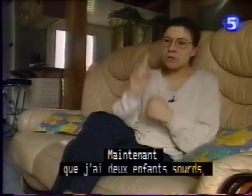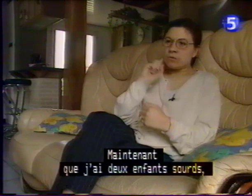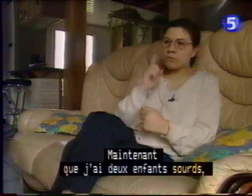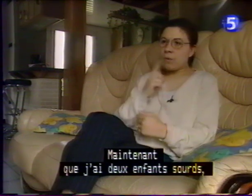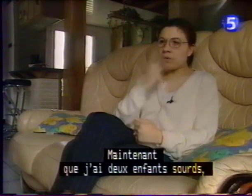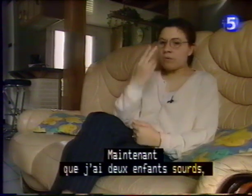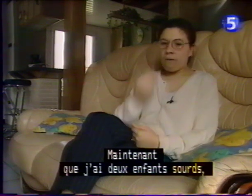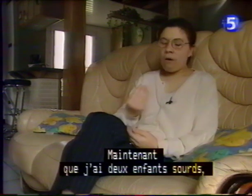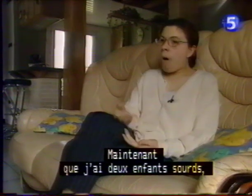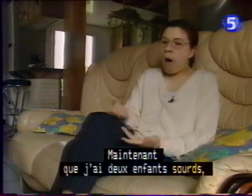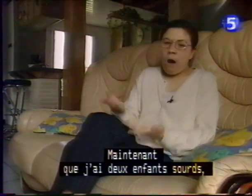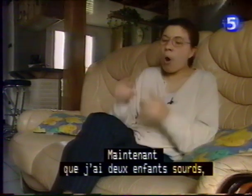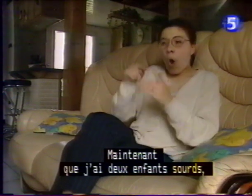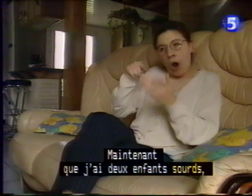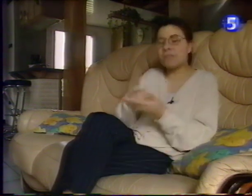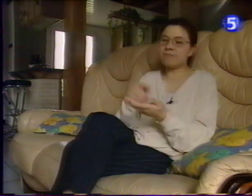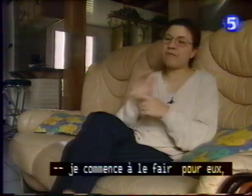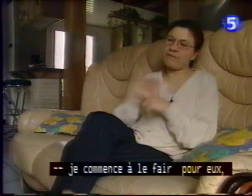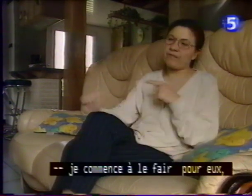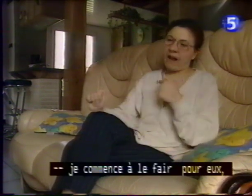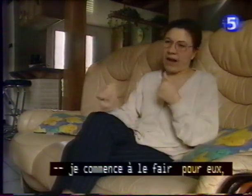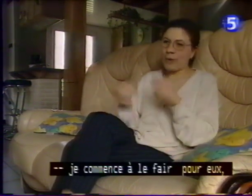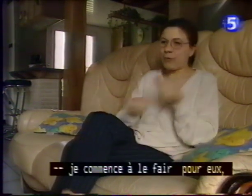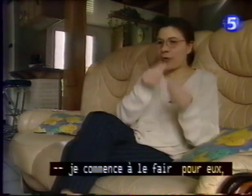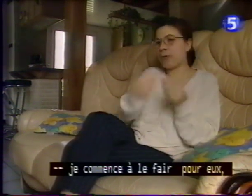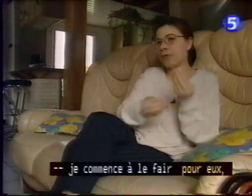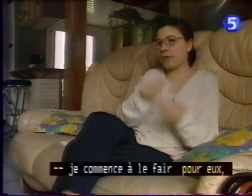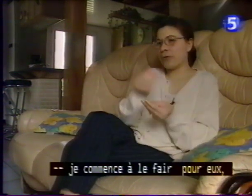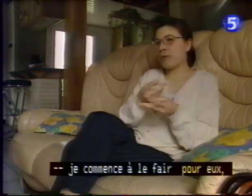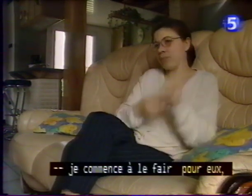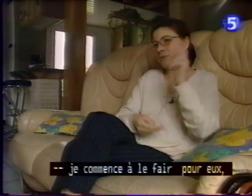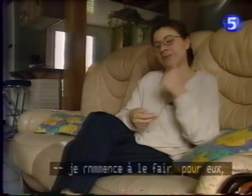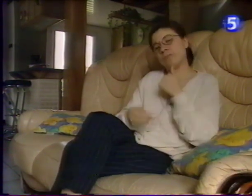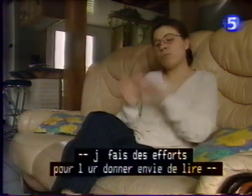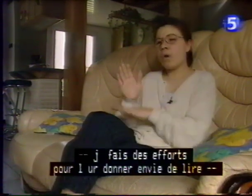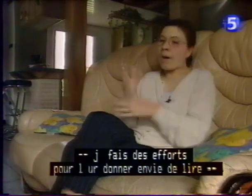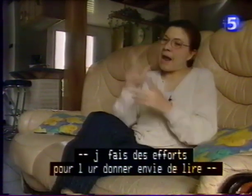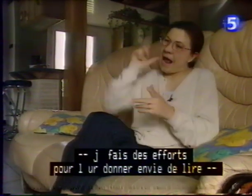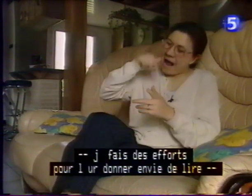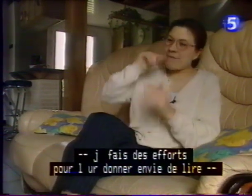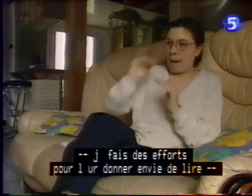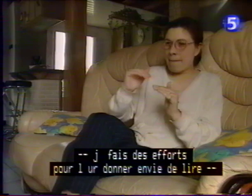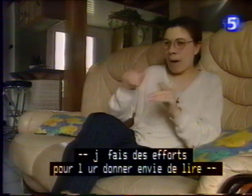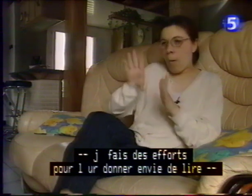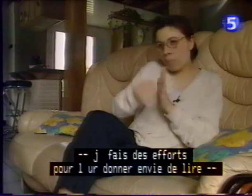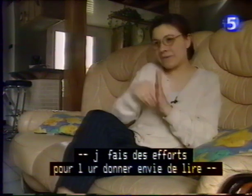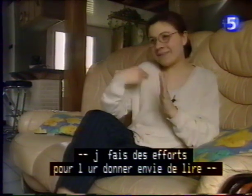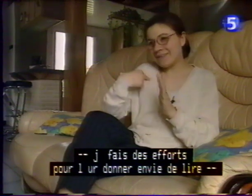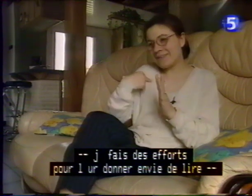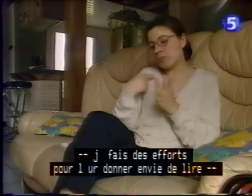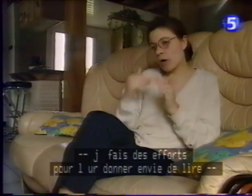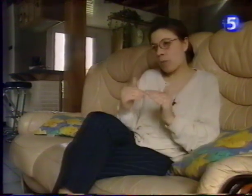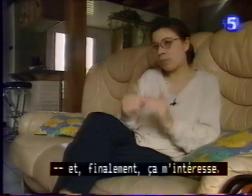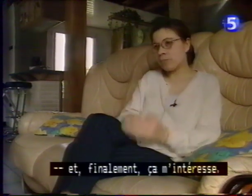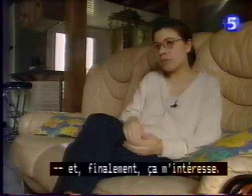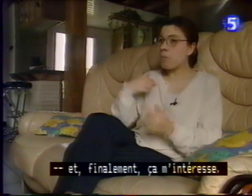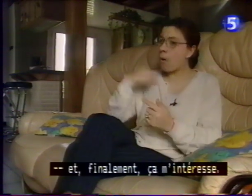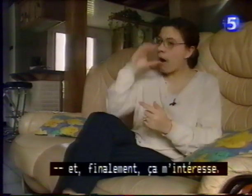Maintenant que j'ai deux enfants sourds, je commence à le faire pour eux. Je fais beaucoup d'efforts pour leur donner envie de lire. Et finalement, moi aussi, ça m'intéresse.